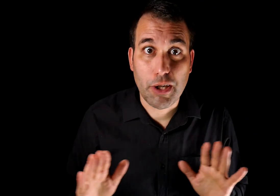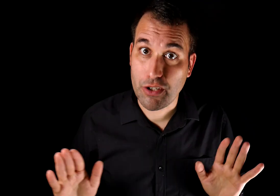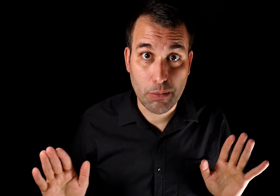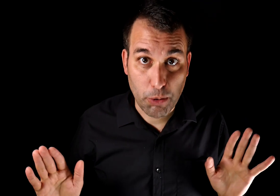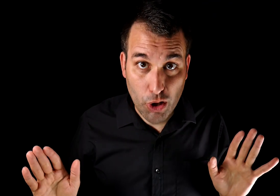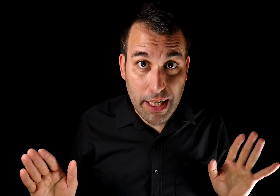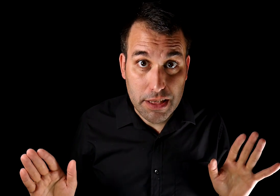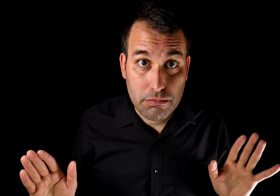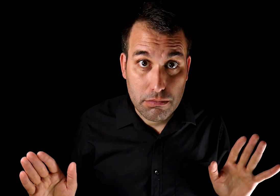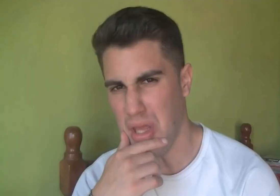obligación de proporcionarlas.